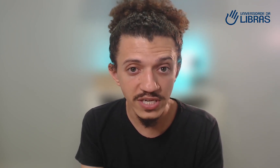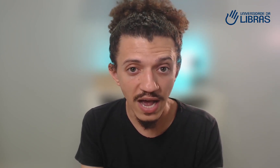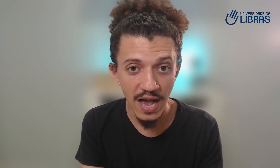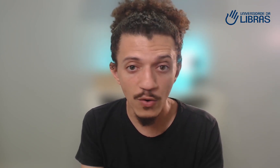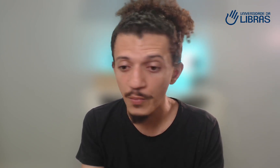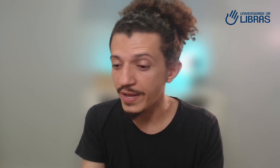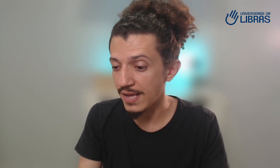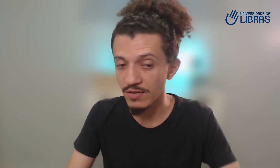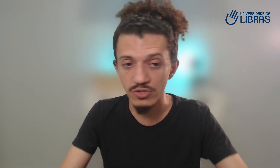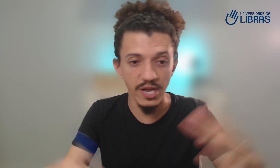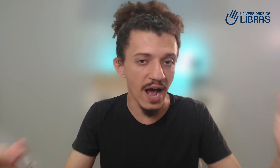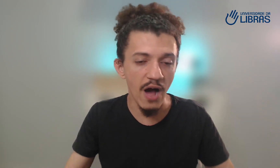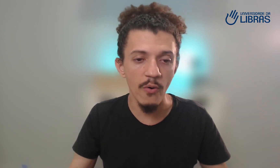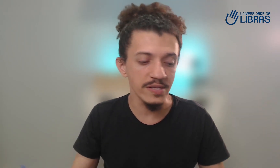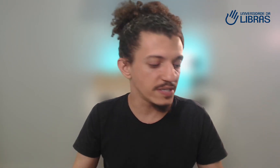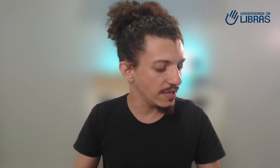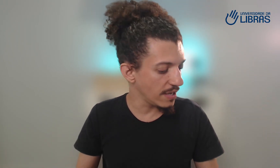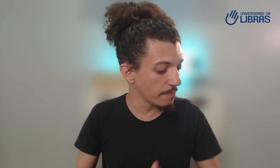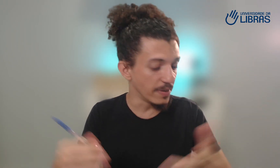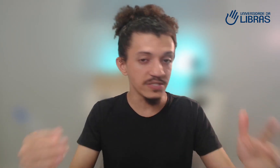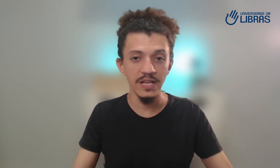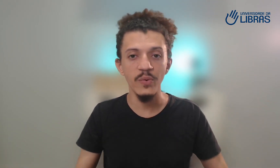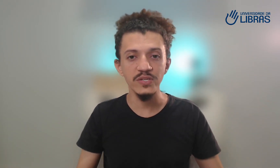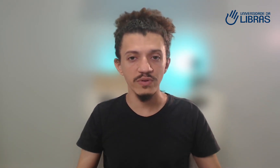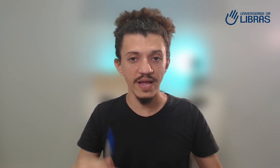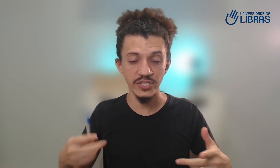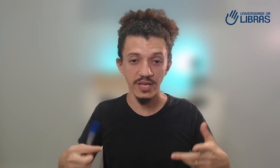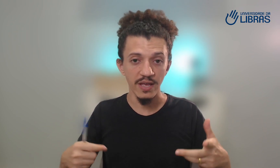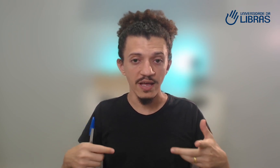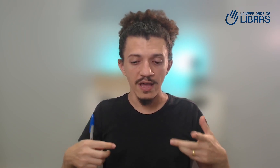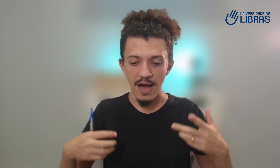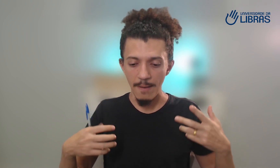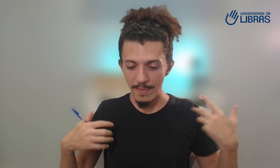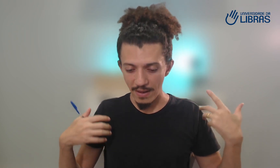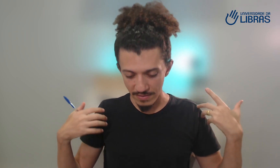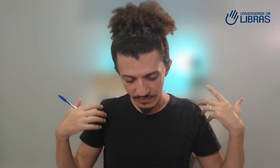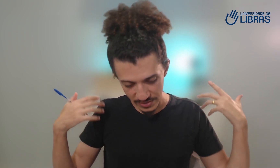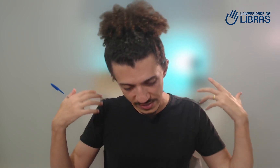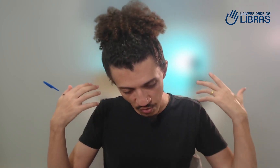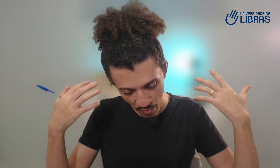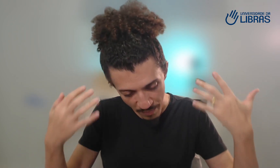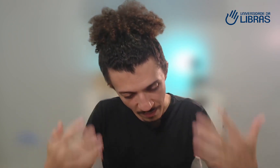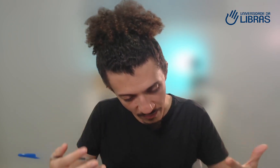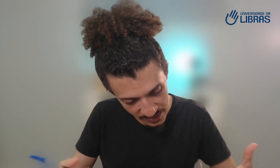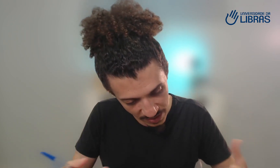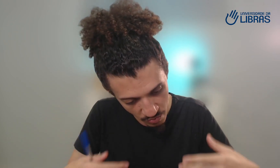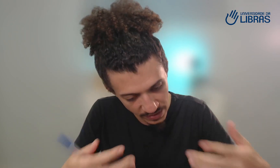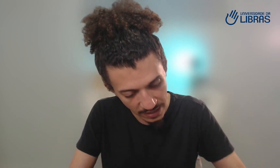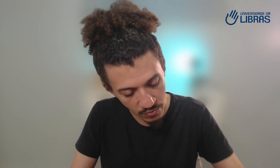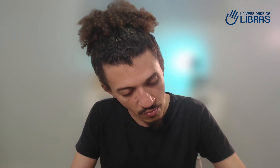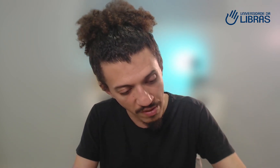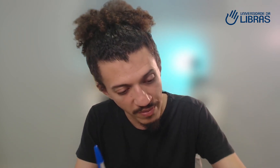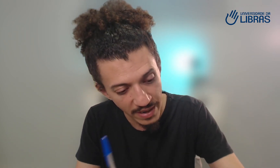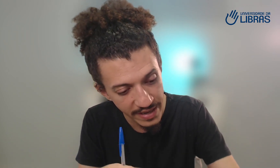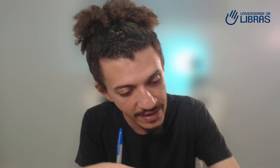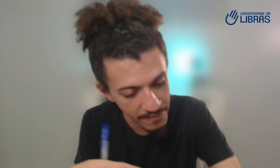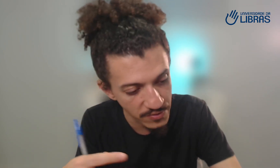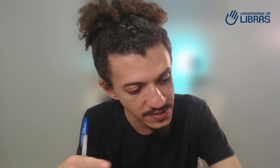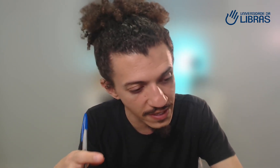a comunicação geral, esse implante linguístico, de você ter o contato com o bebê ali, você